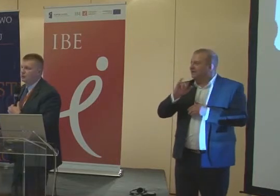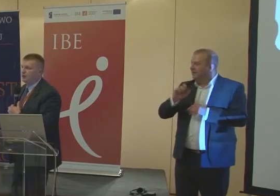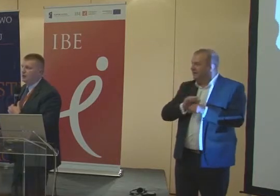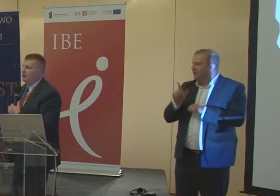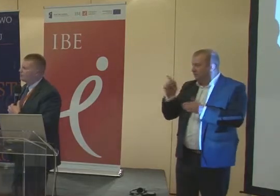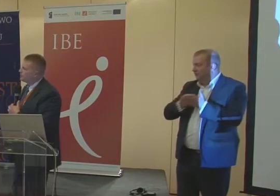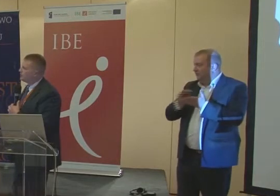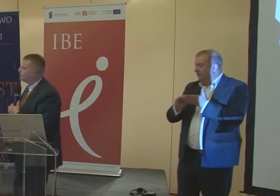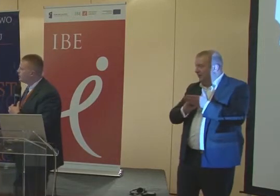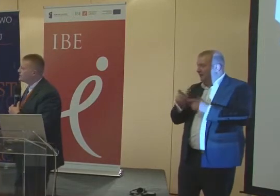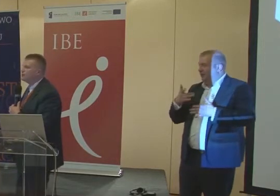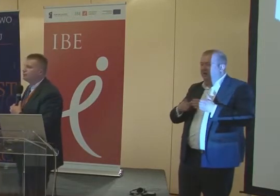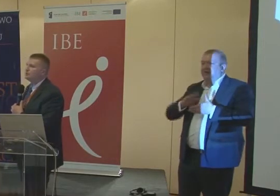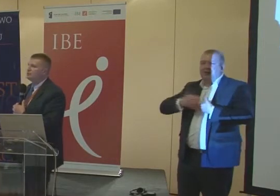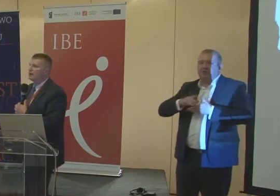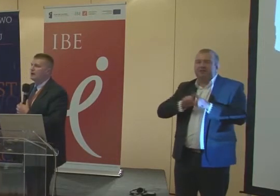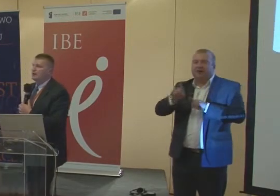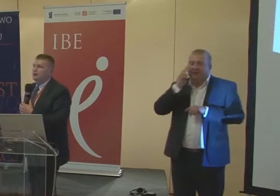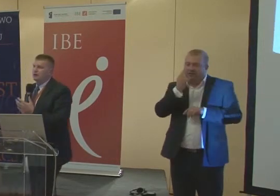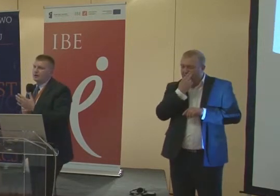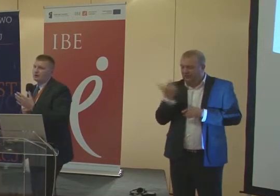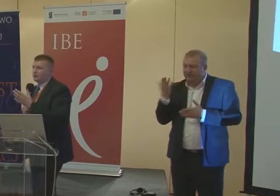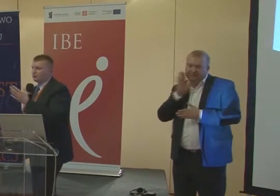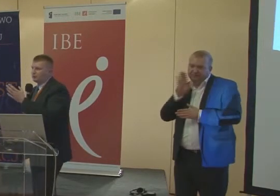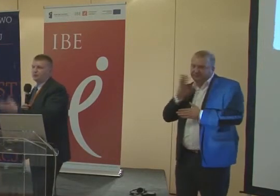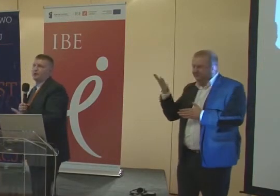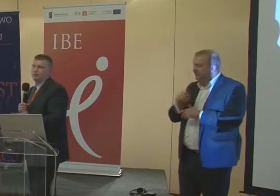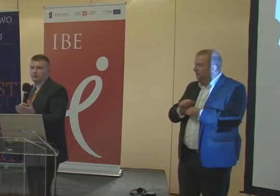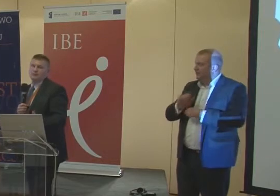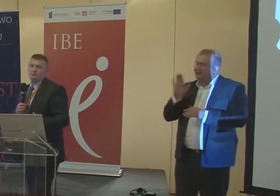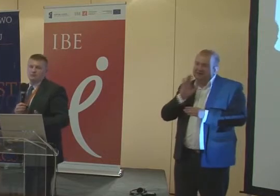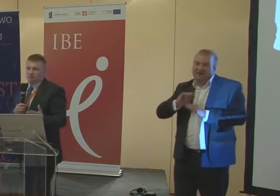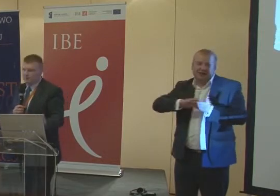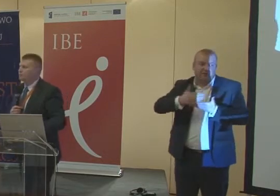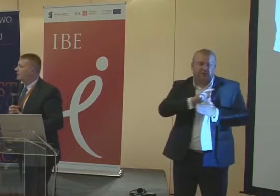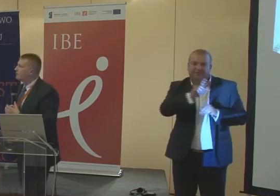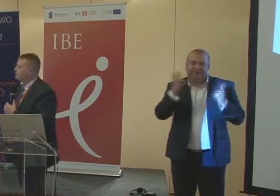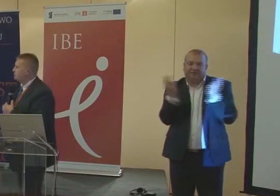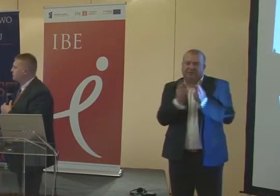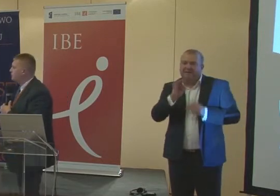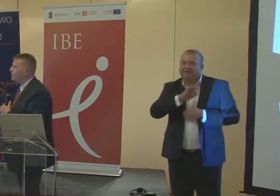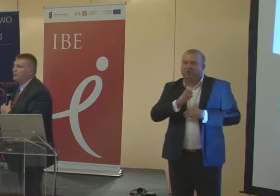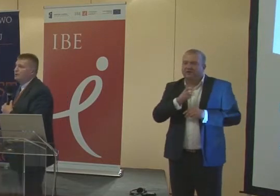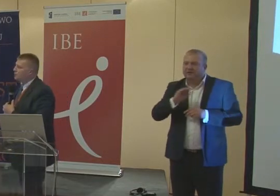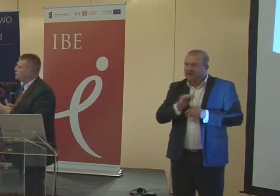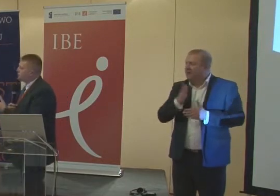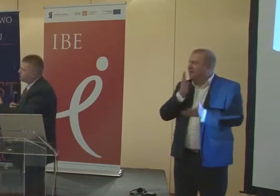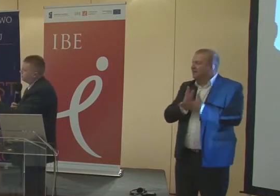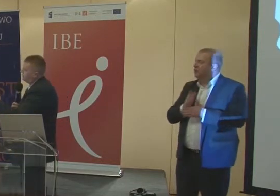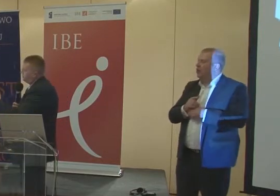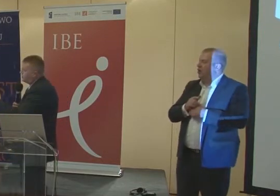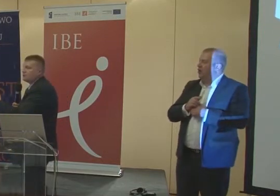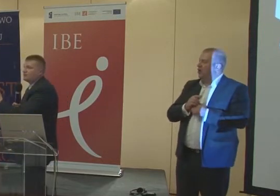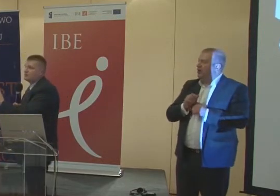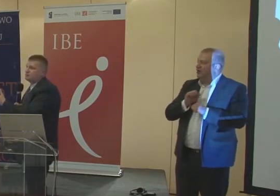niewidomych. Posiada on takie same funkcje, jak laptopy, które Państwo tutaj macie, które ja mam przed sobą, tylko po prostu